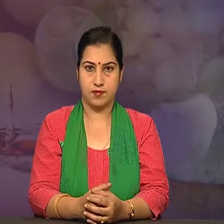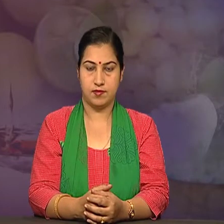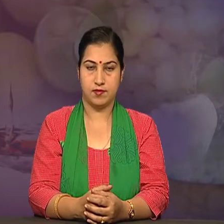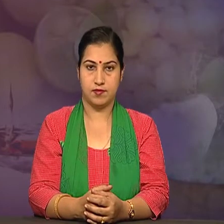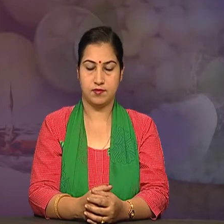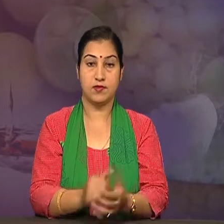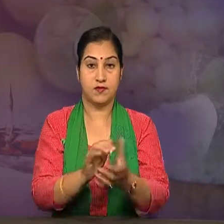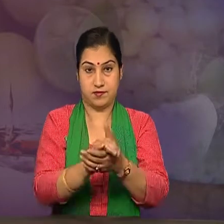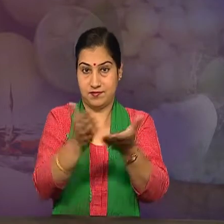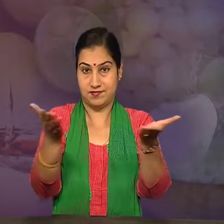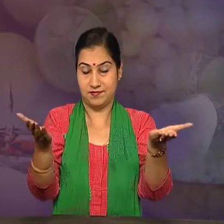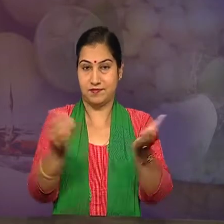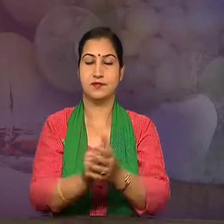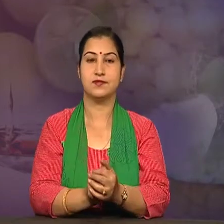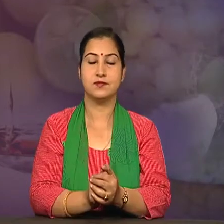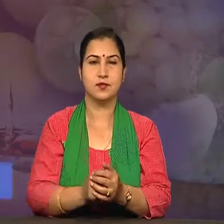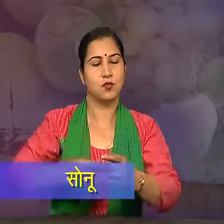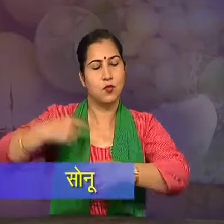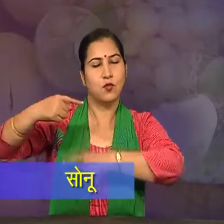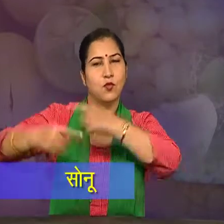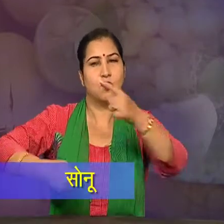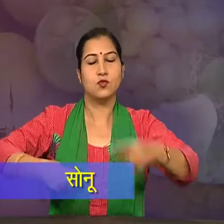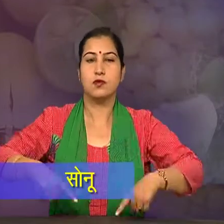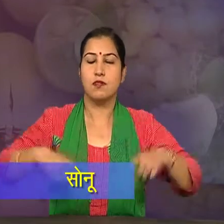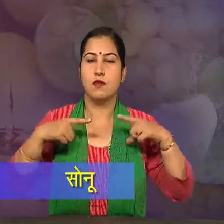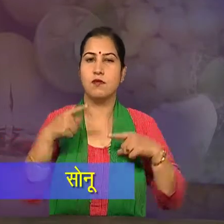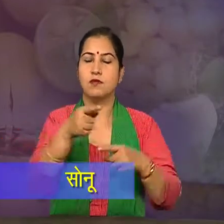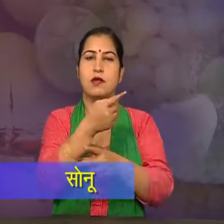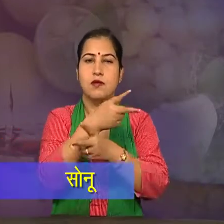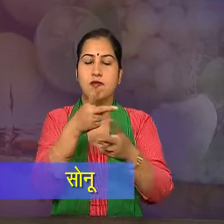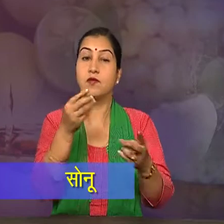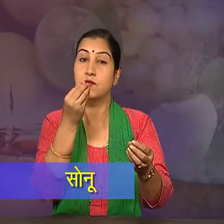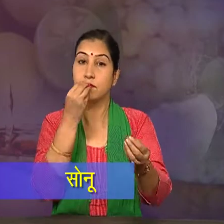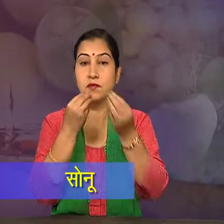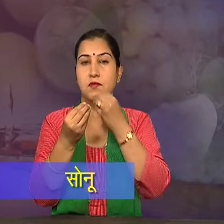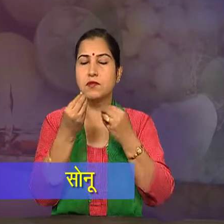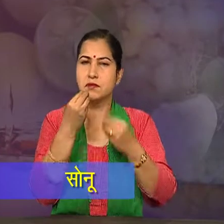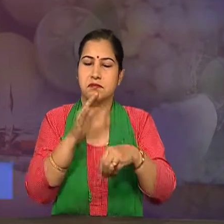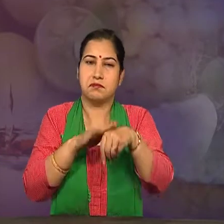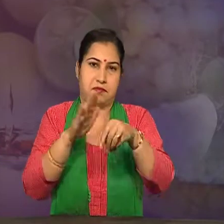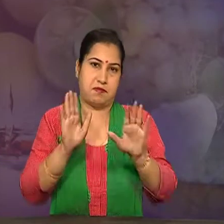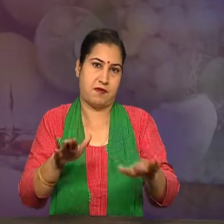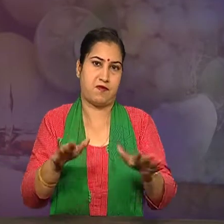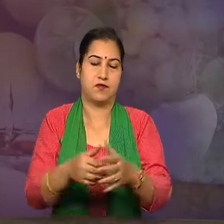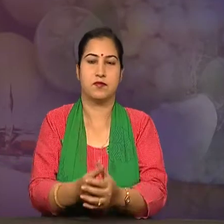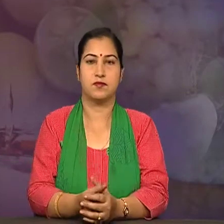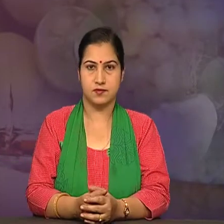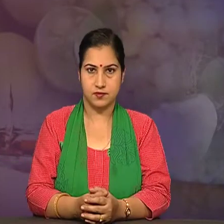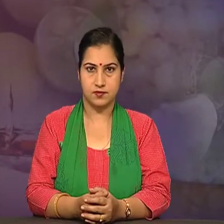साथियों, डैनिक जीवन में आप अनेक खाद्य पदार्थों का सेवन करते हैं क्या